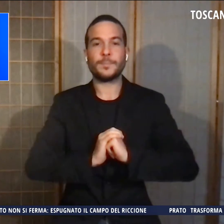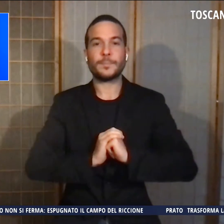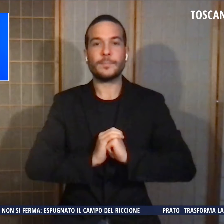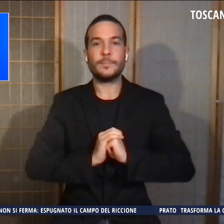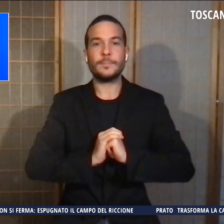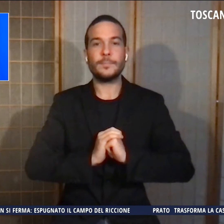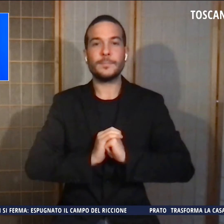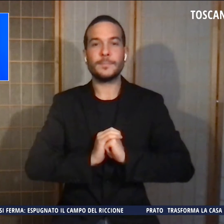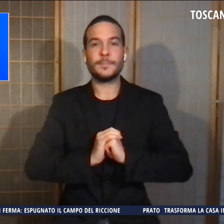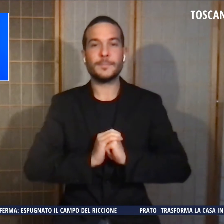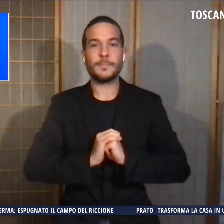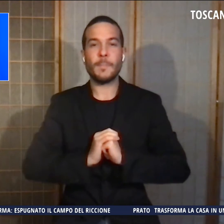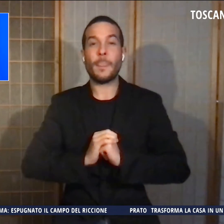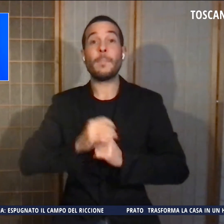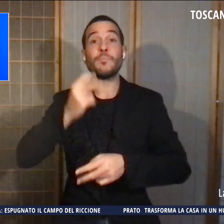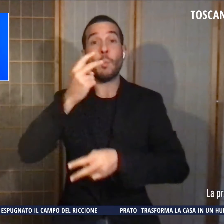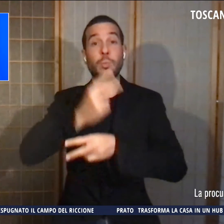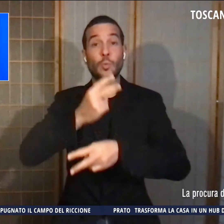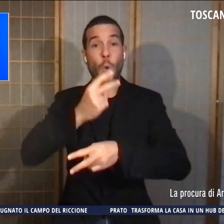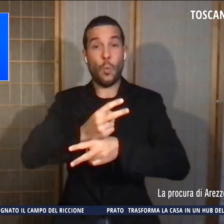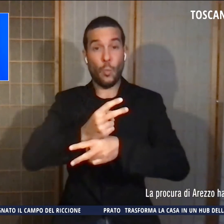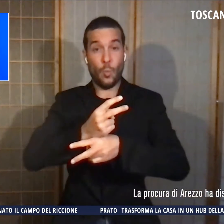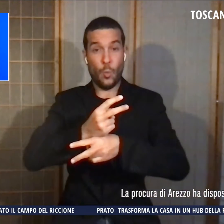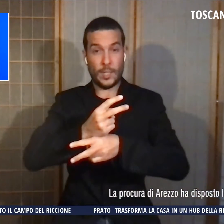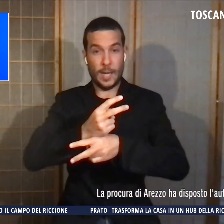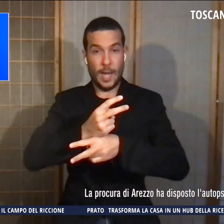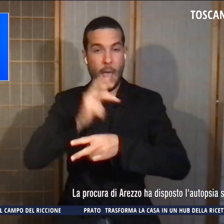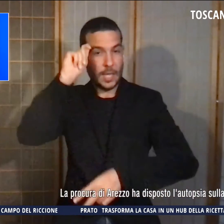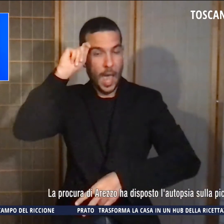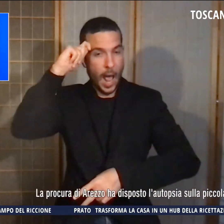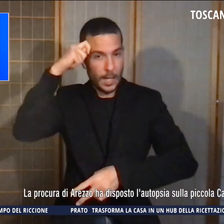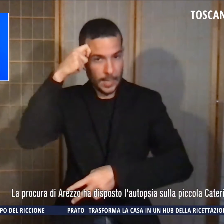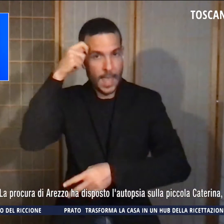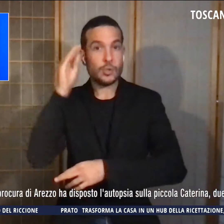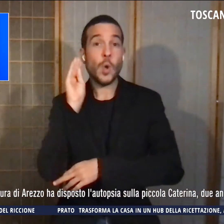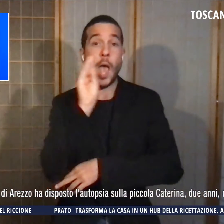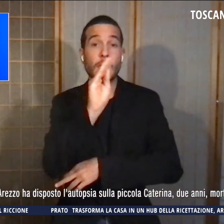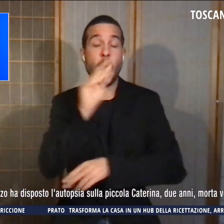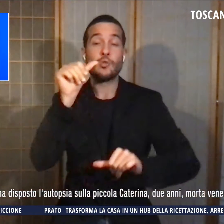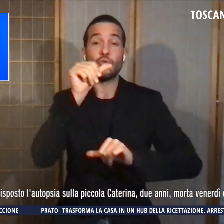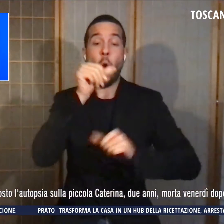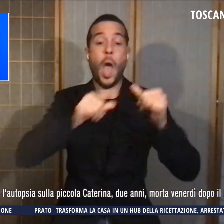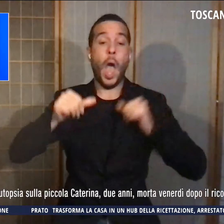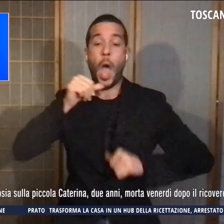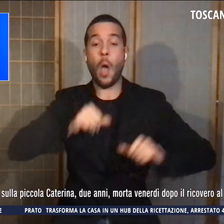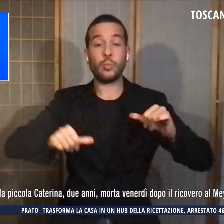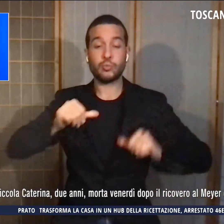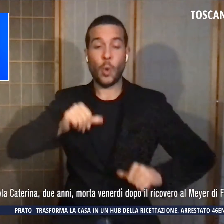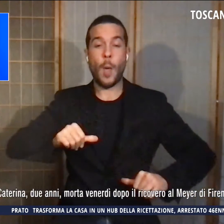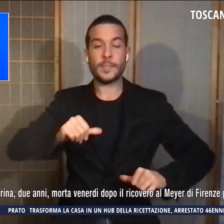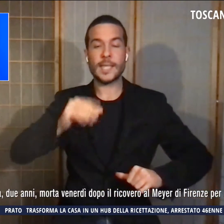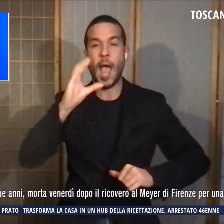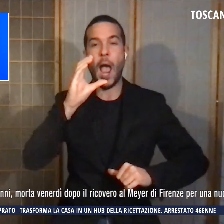La procura di Arezzo ha disposto l'autopsia sulla piccola Caterina, due anni, morta